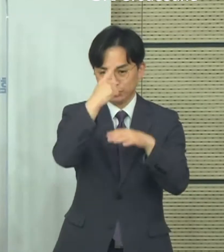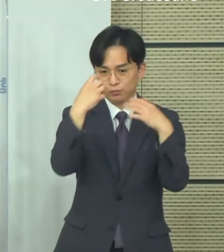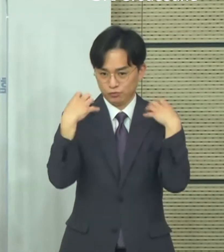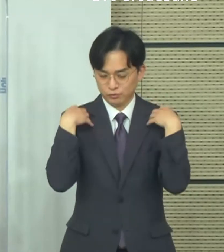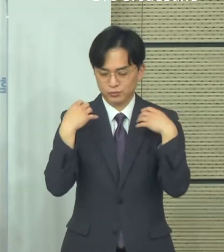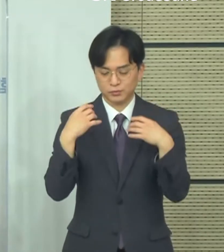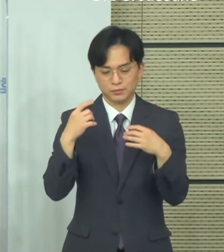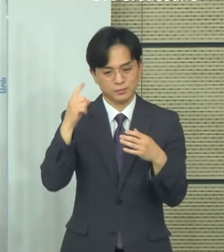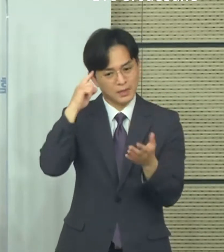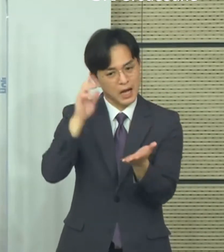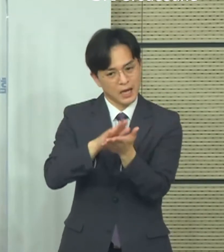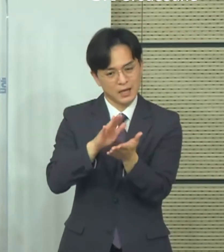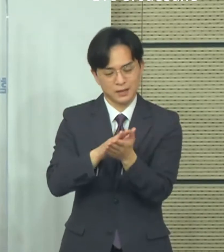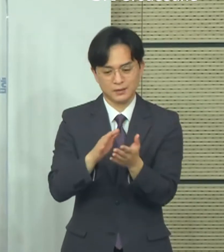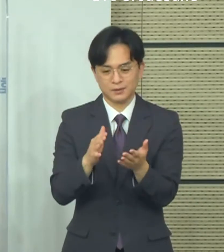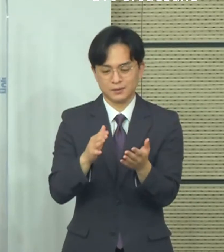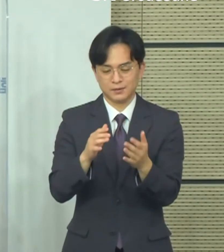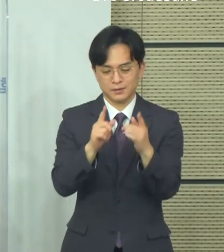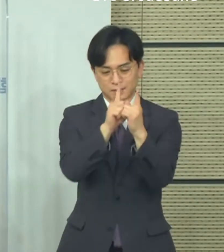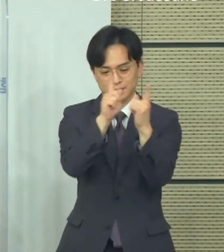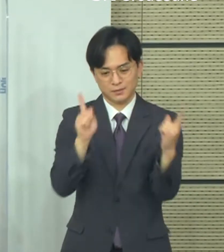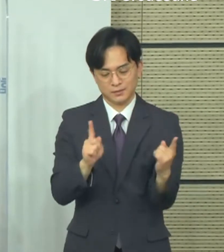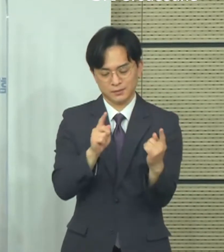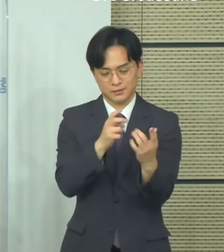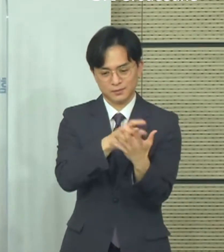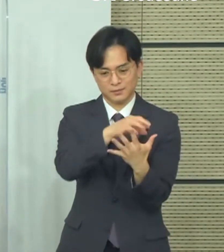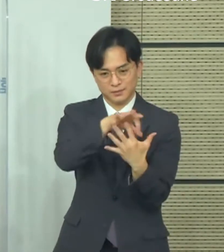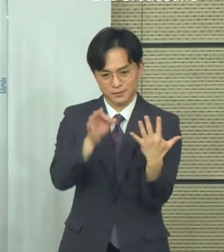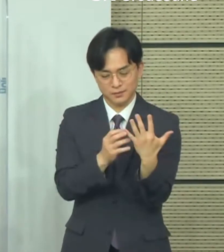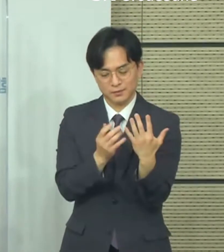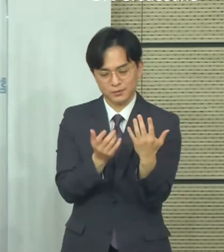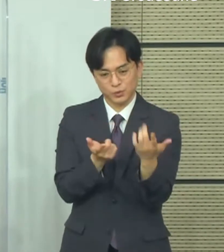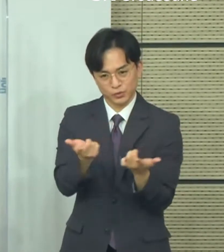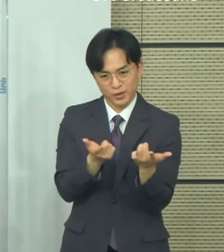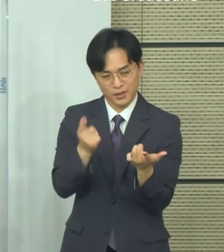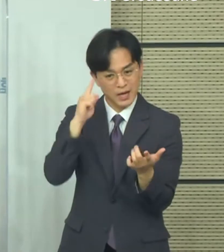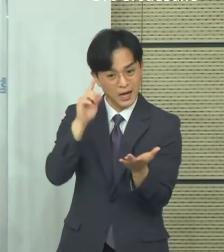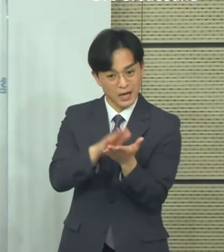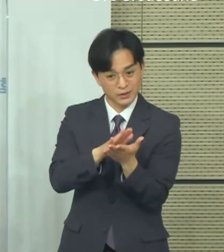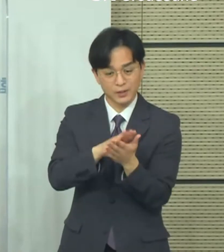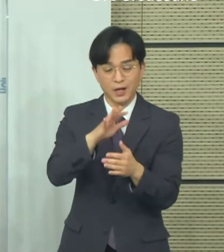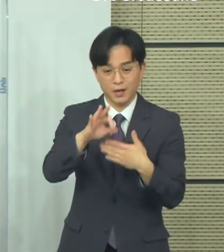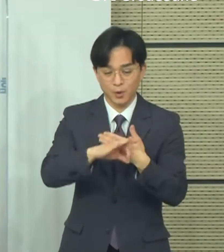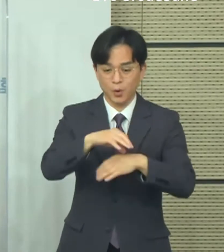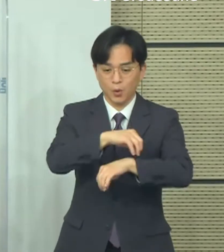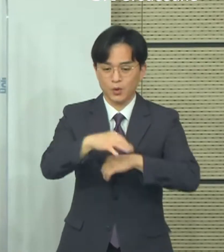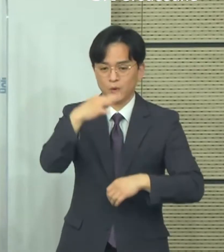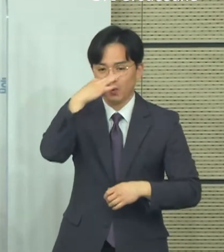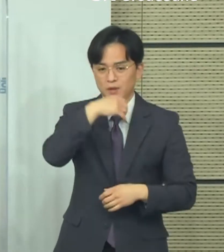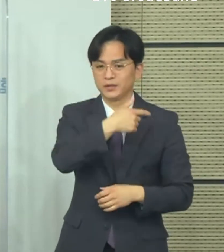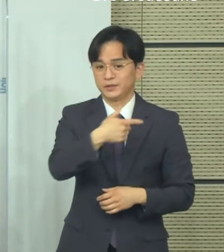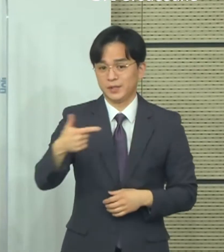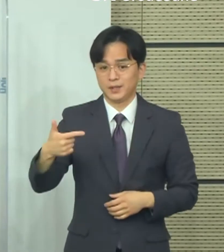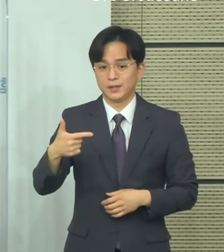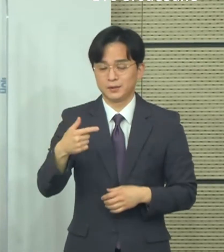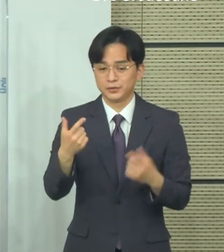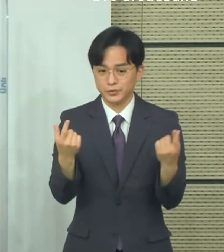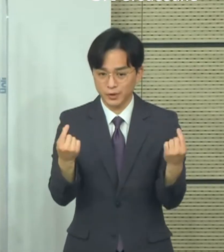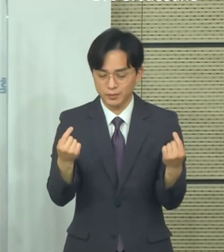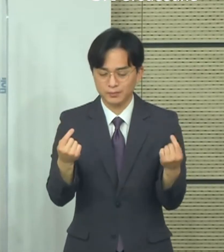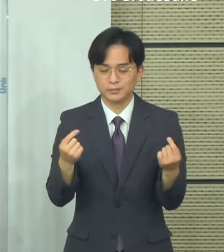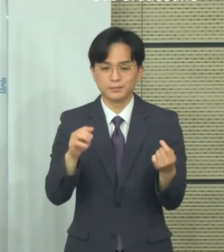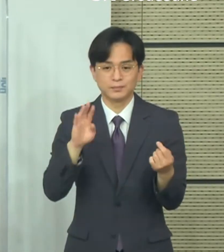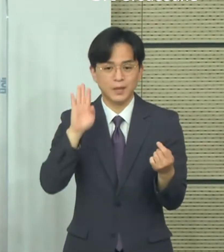체계에서도 지자체의 지역적 자율성에 최대한 존중되고 발휘될 수 있는 방향으로 개편안들을 좀 더